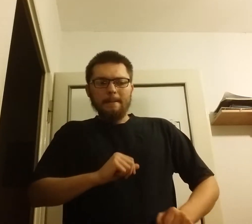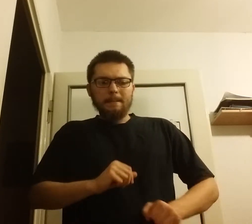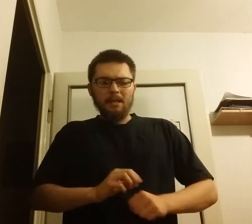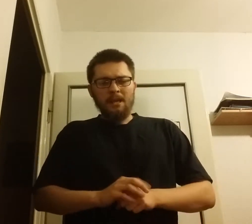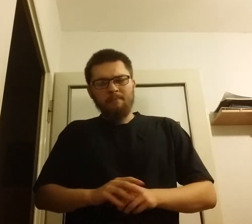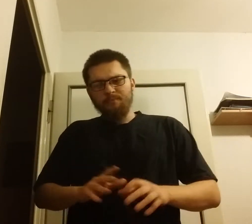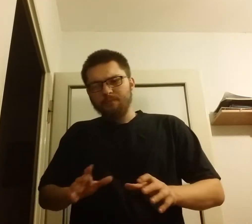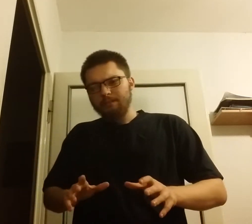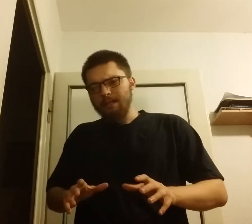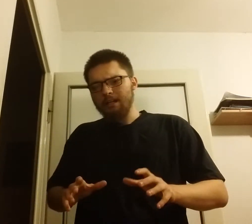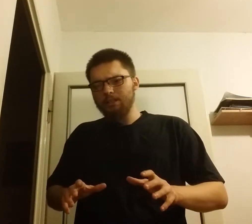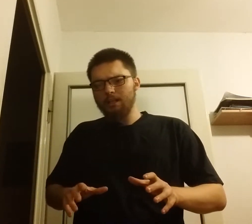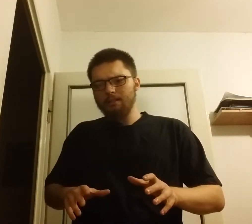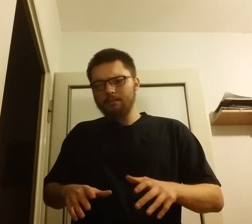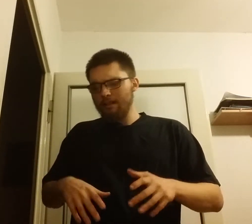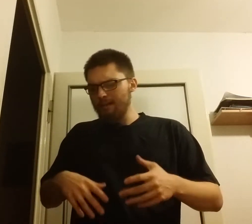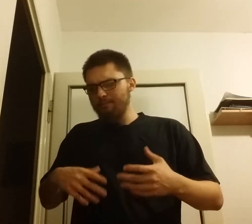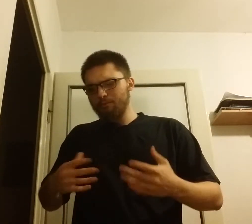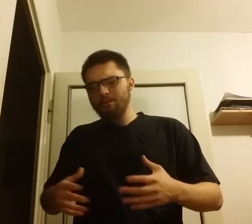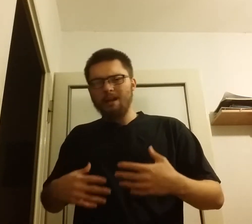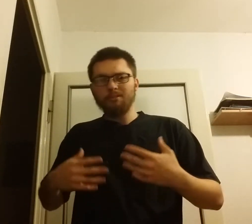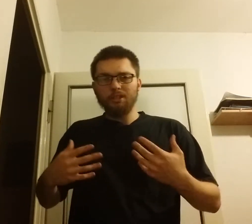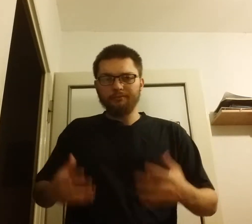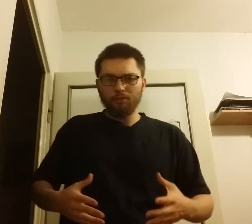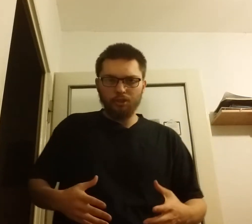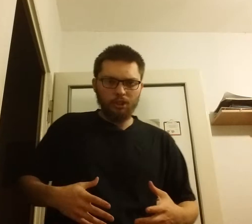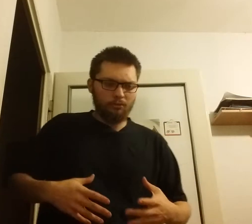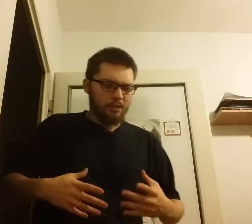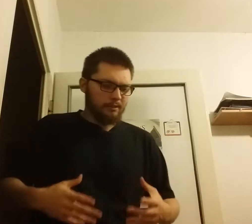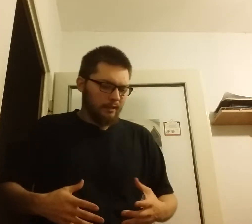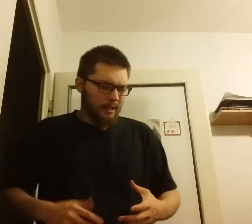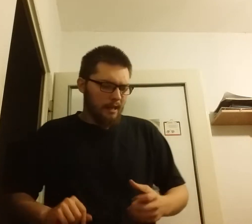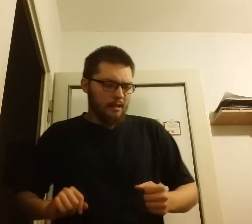I w trakcie, kiedy te programy się tworzyły i tak dalej,